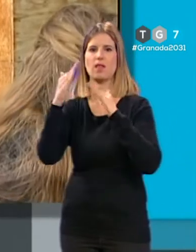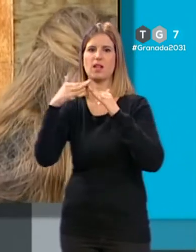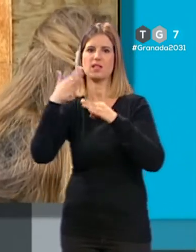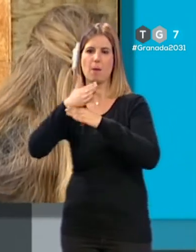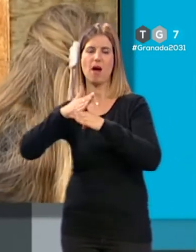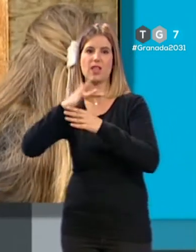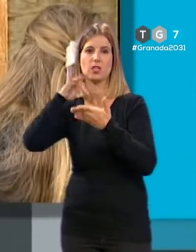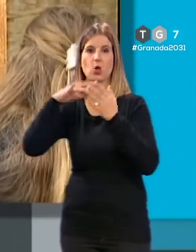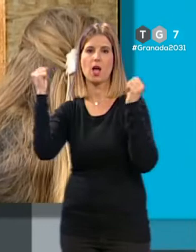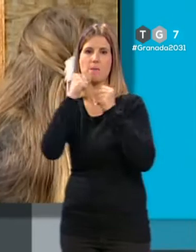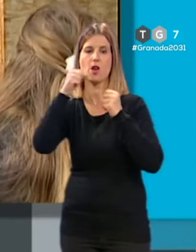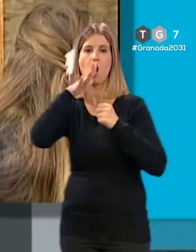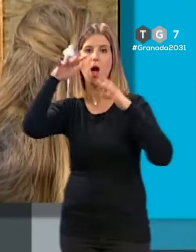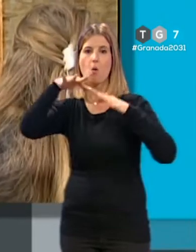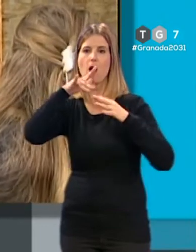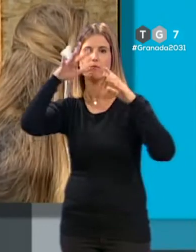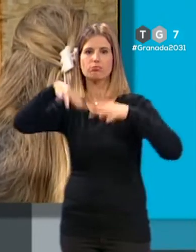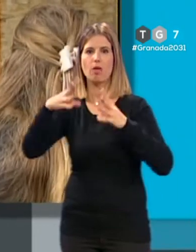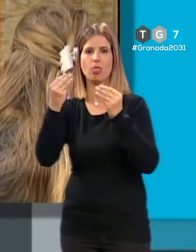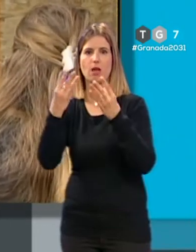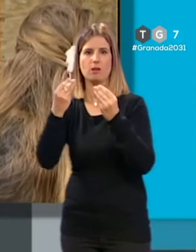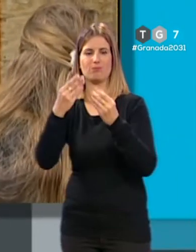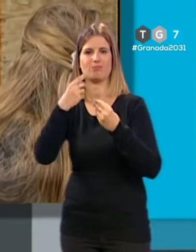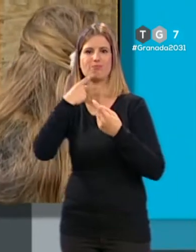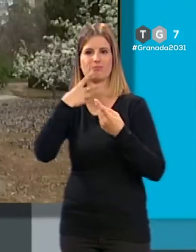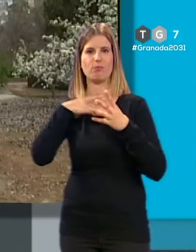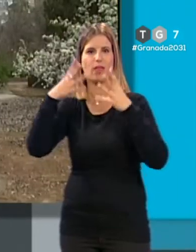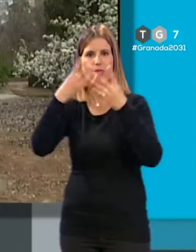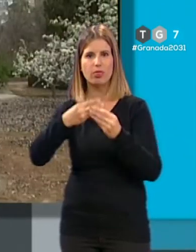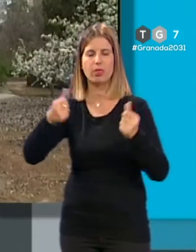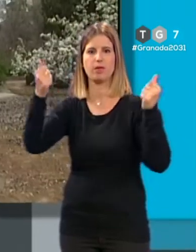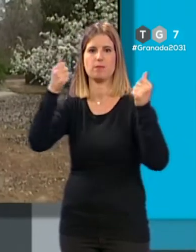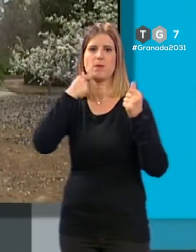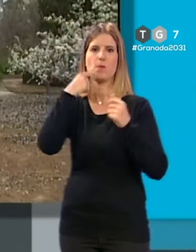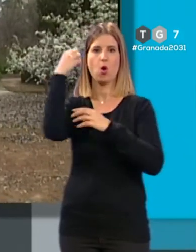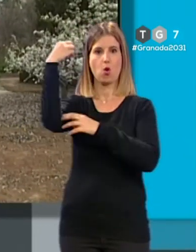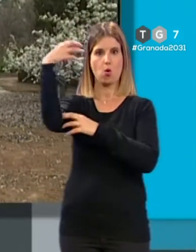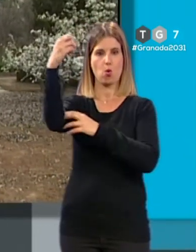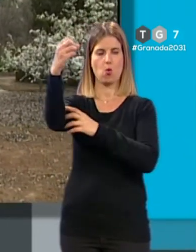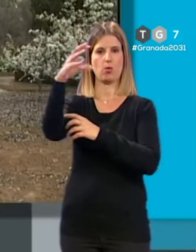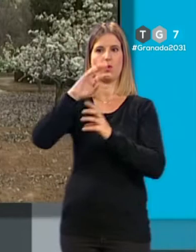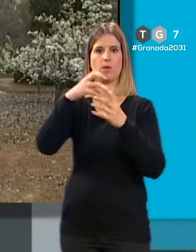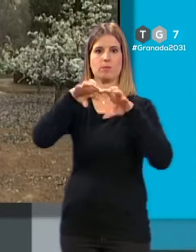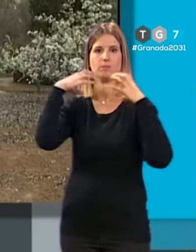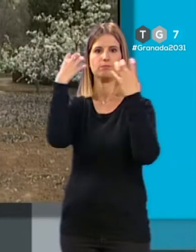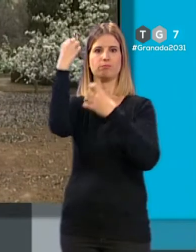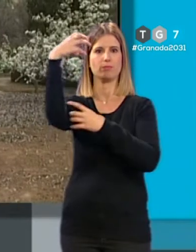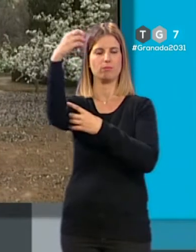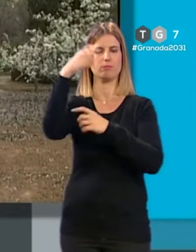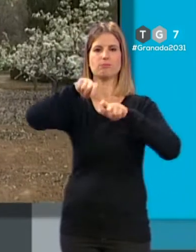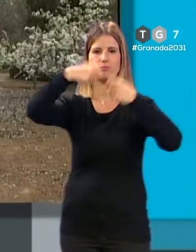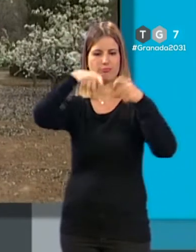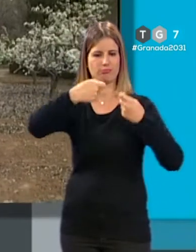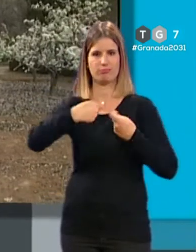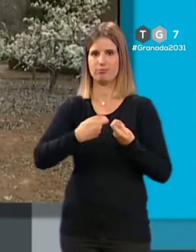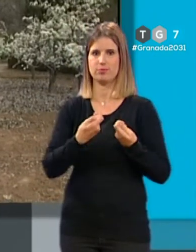se humedece en invierno por las lluvias y que a su vez es altamente fungible y que los postres de las luces que acordona la vivienda están rotos y tirados por el